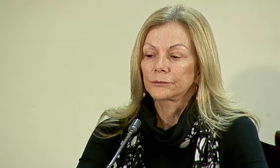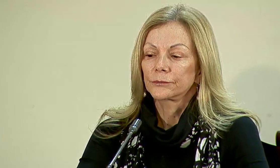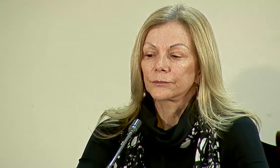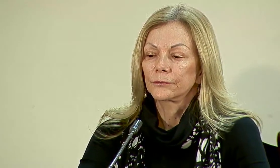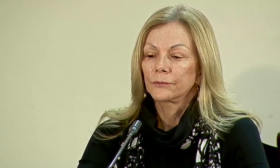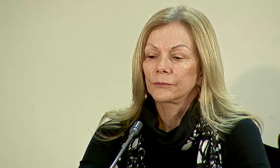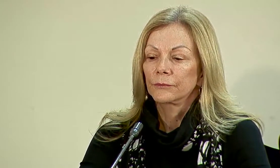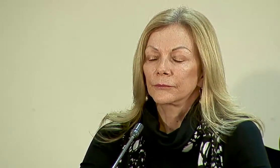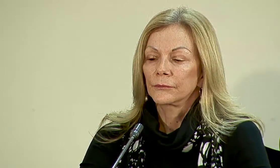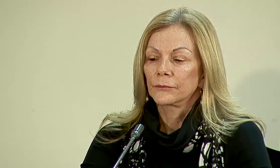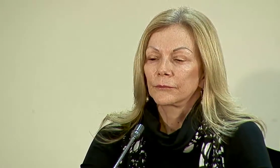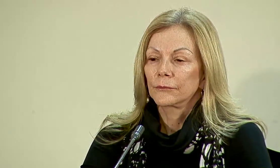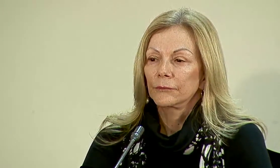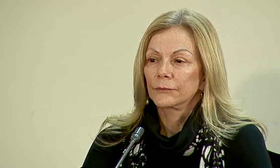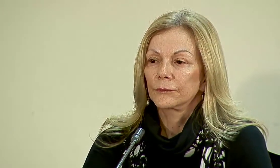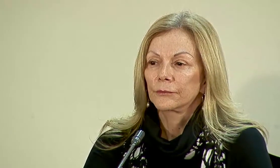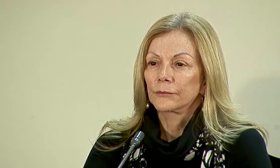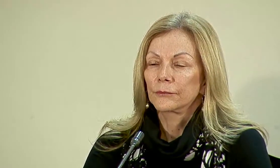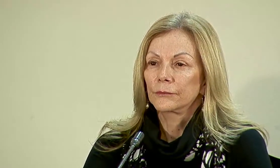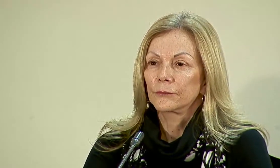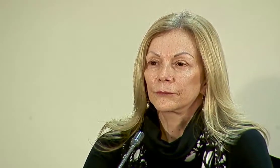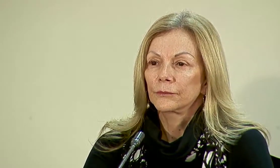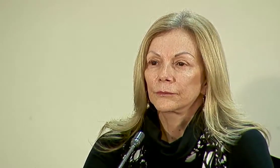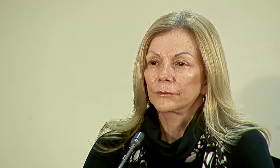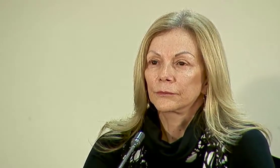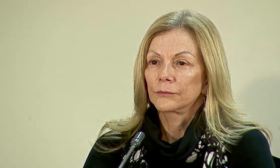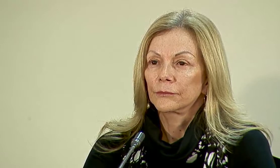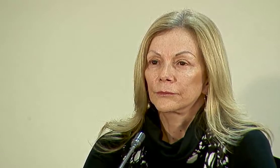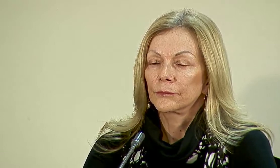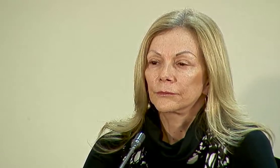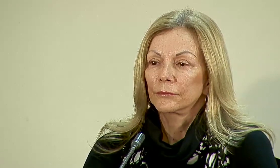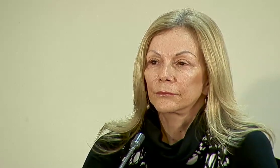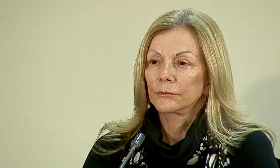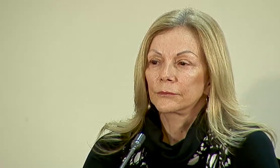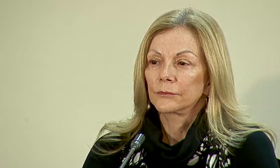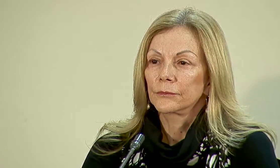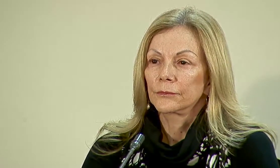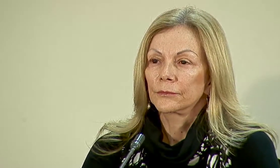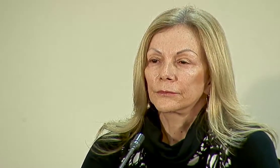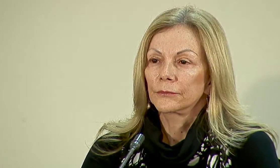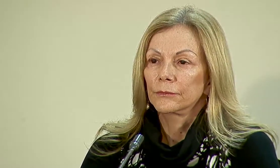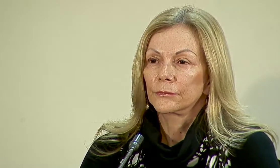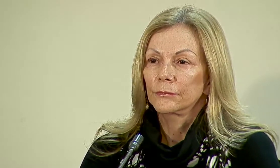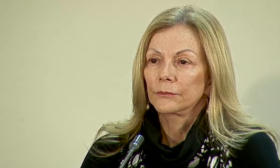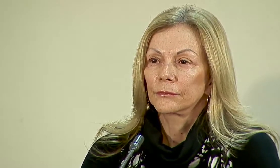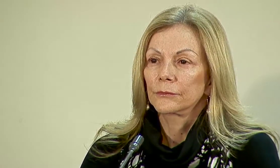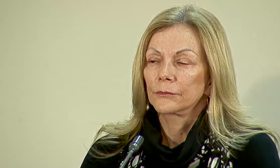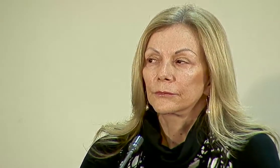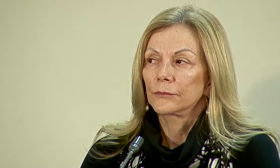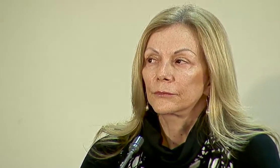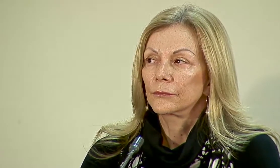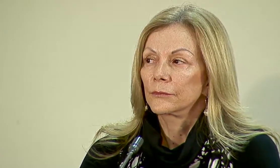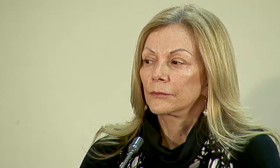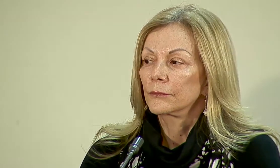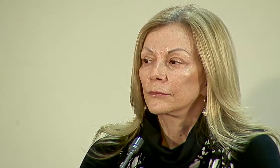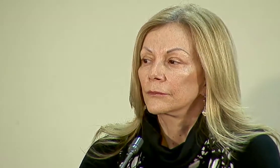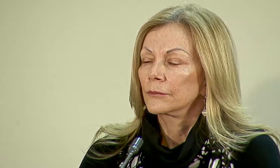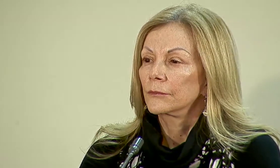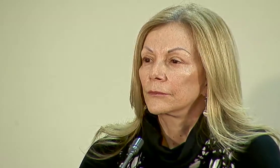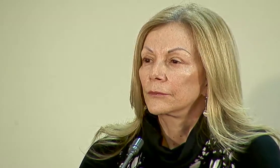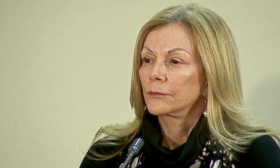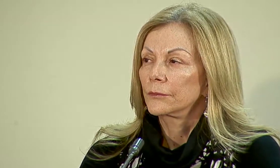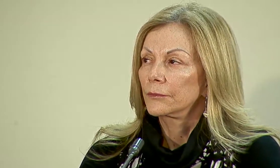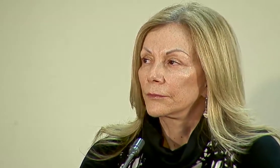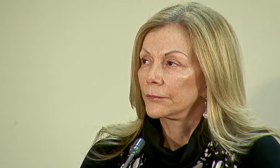extraordinariamente importante para la nueva etapa que ahí se inicia en el Ministerio de Justicia y que le agradezco